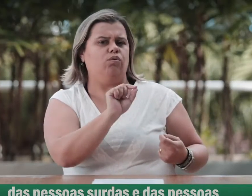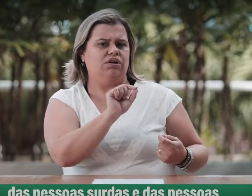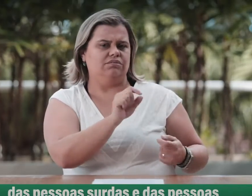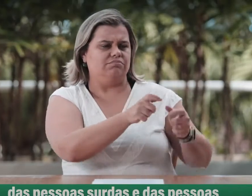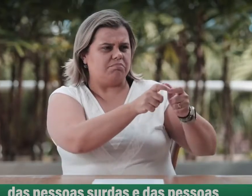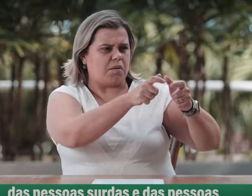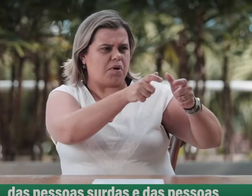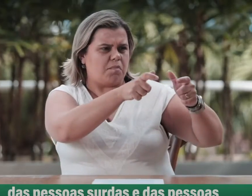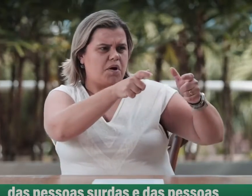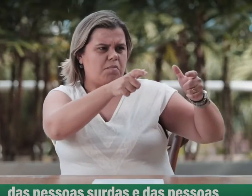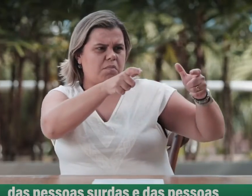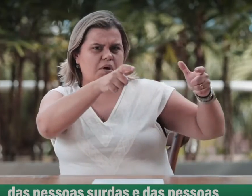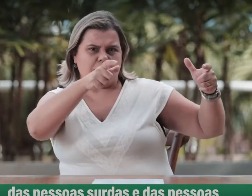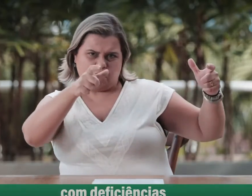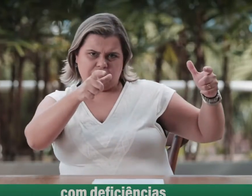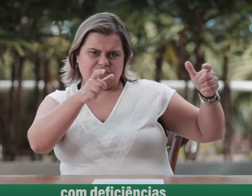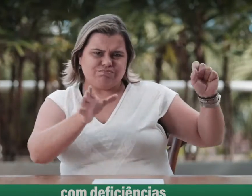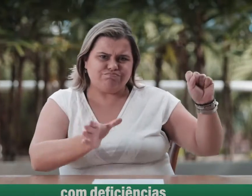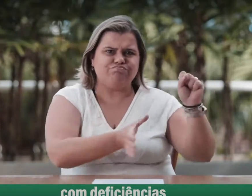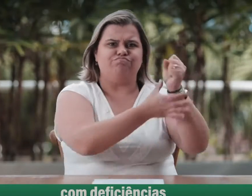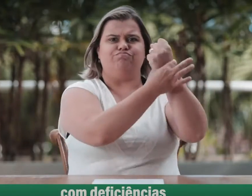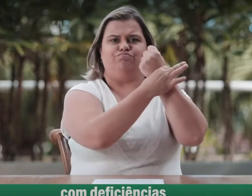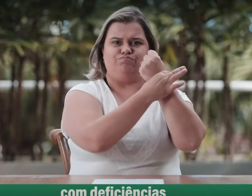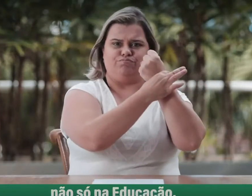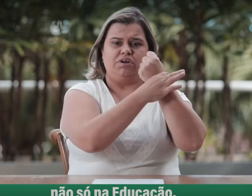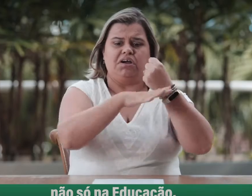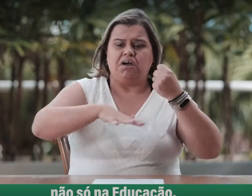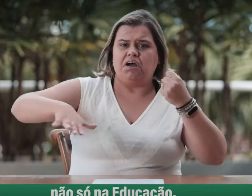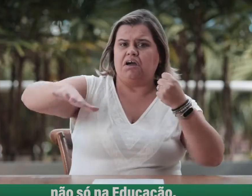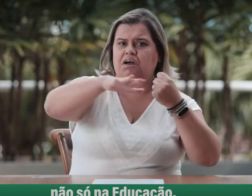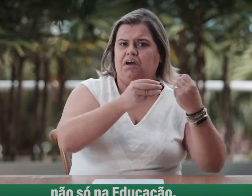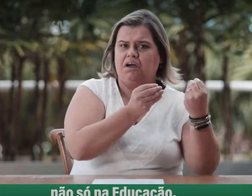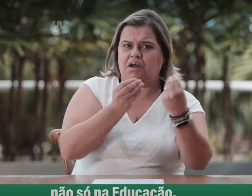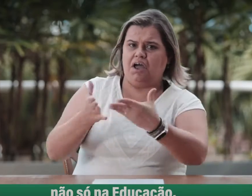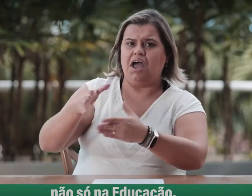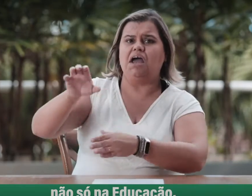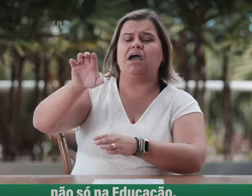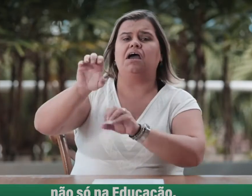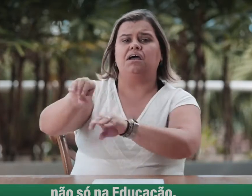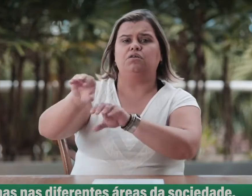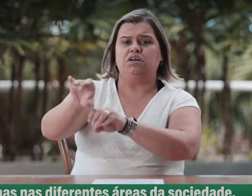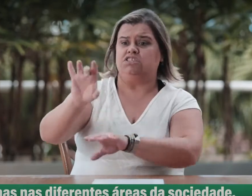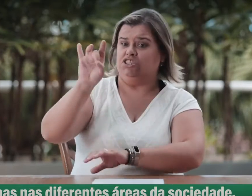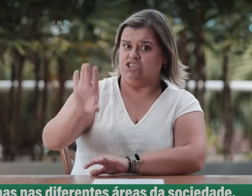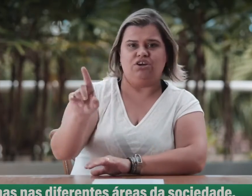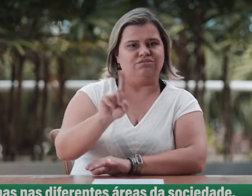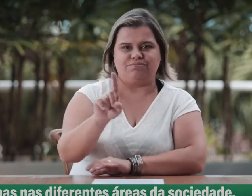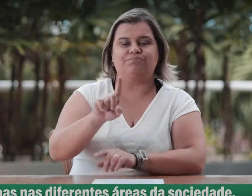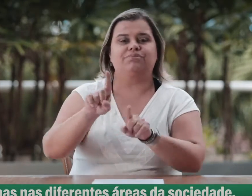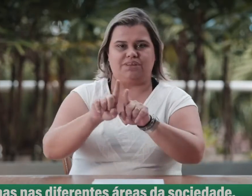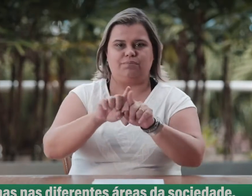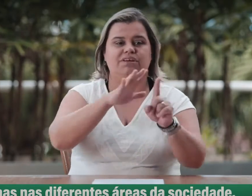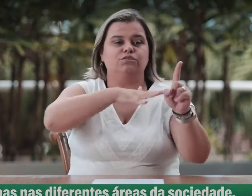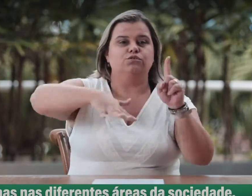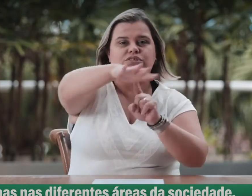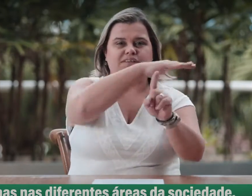surdas e das pessoas com deficiências, não só na educação, mas nas diferentes áreas da sociedade.